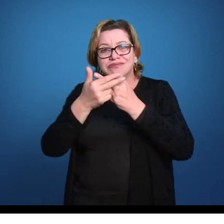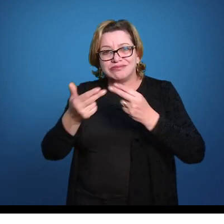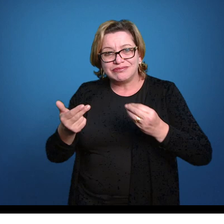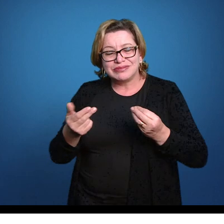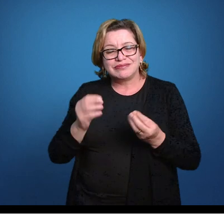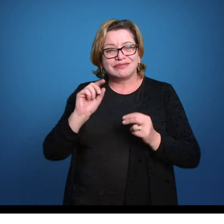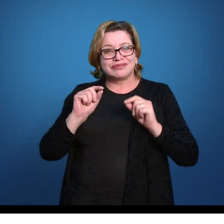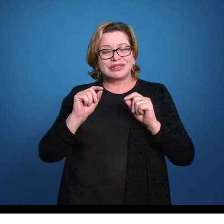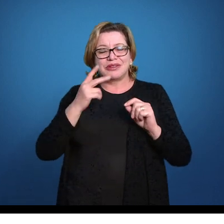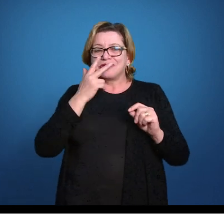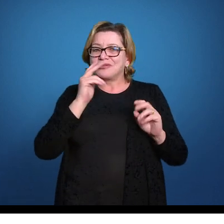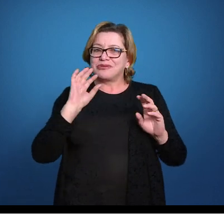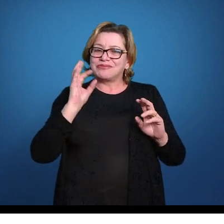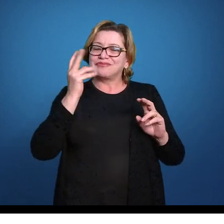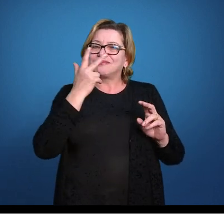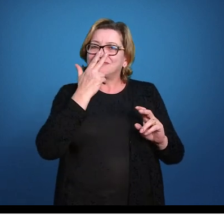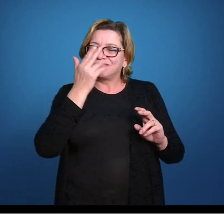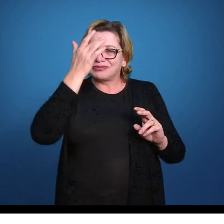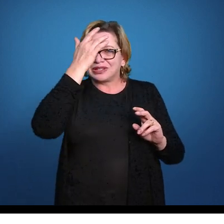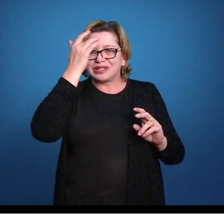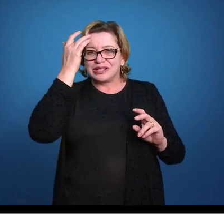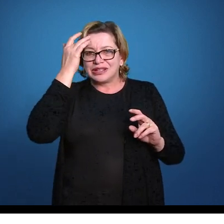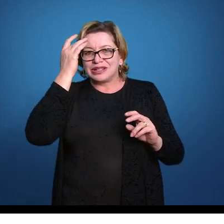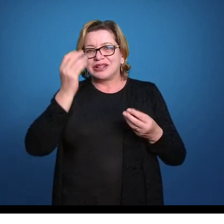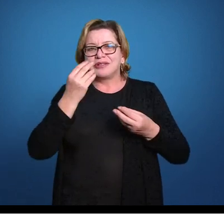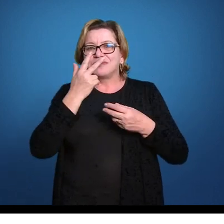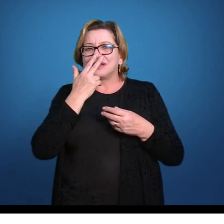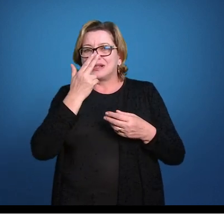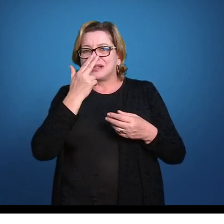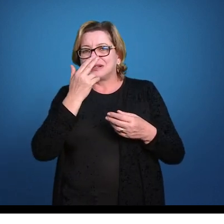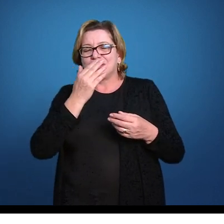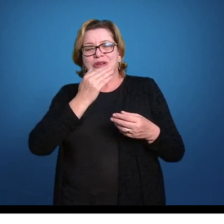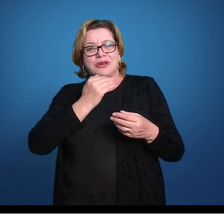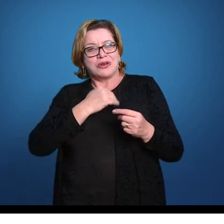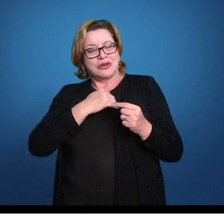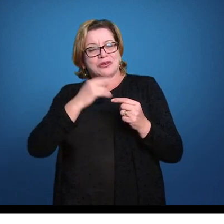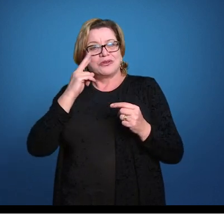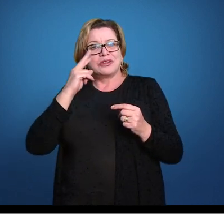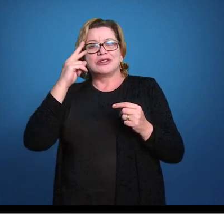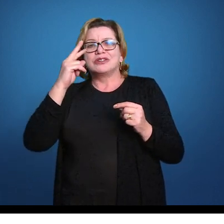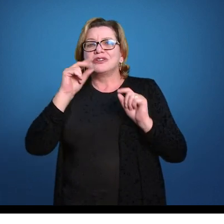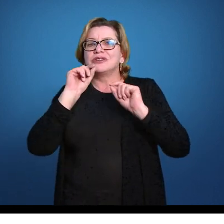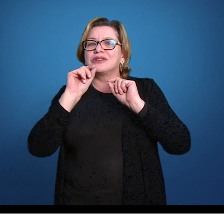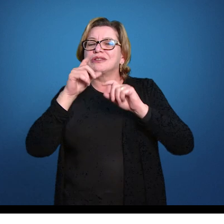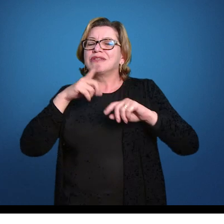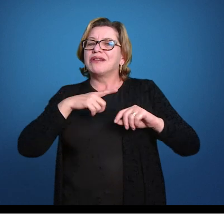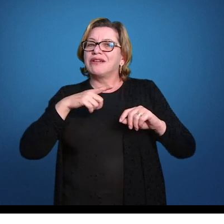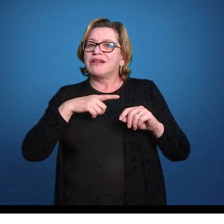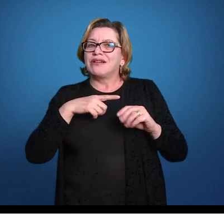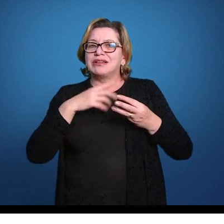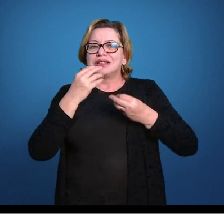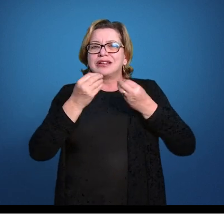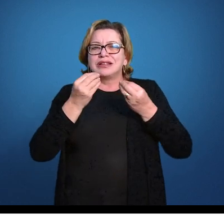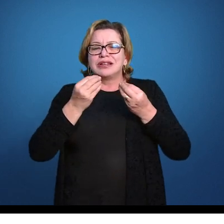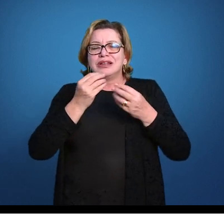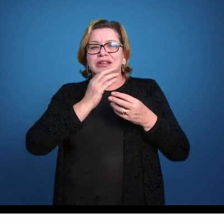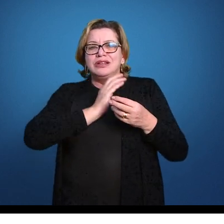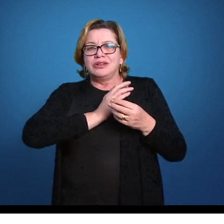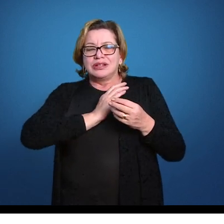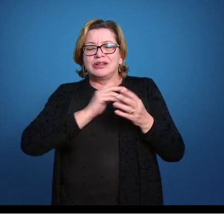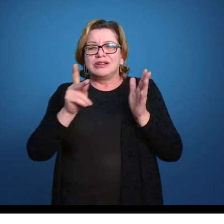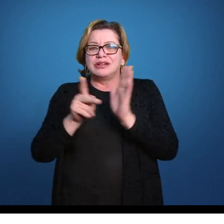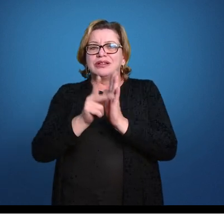acontece parecido com a gente. Então o coração fica numa posição ventral, o principal vaso sanguíneo também está numa posição